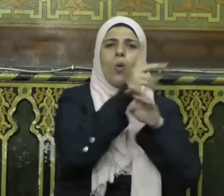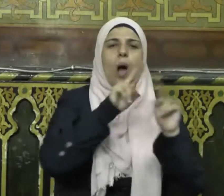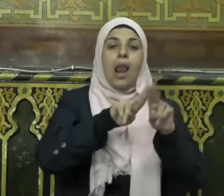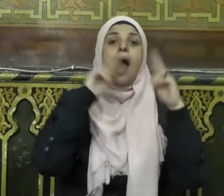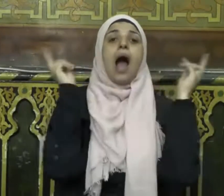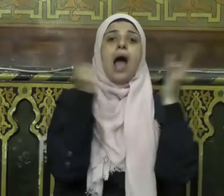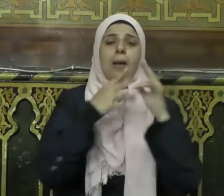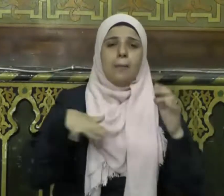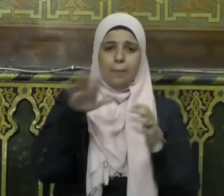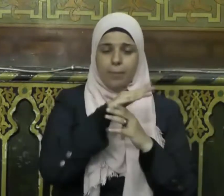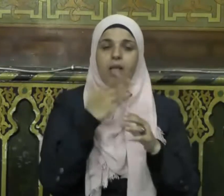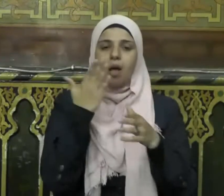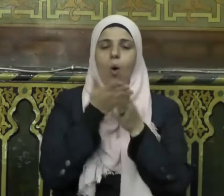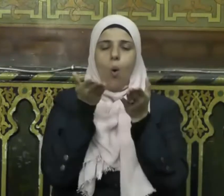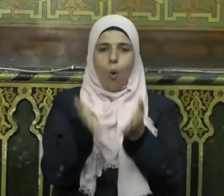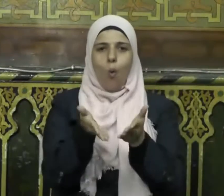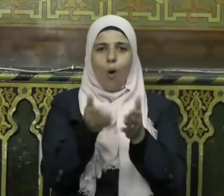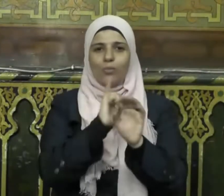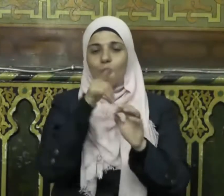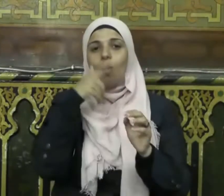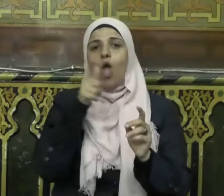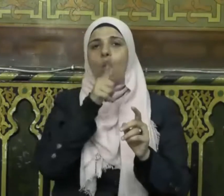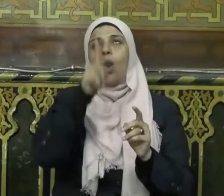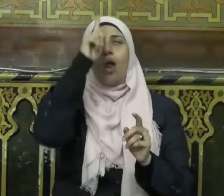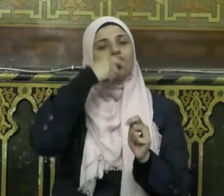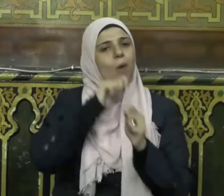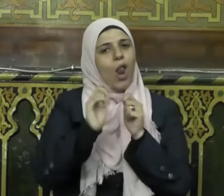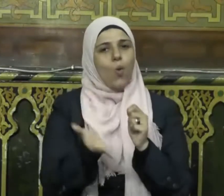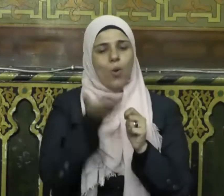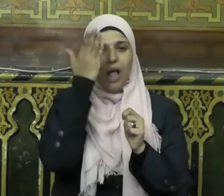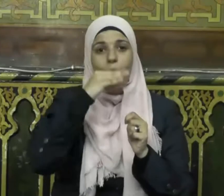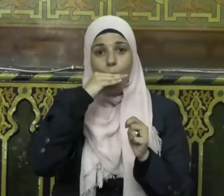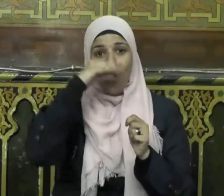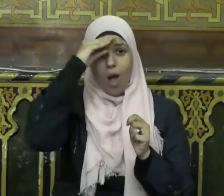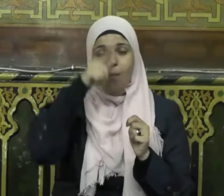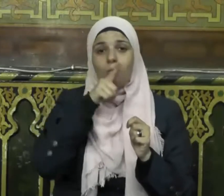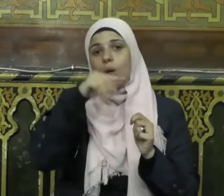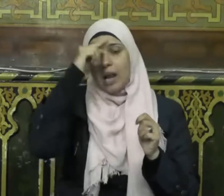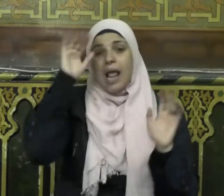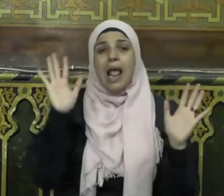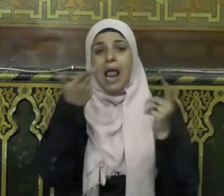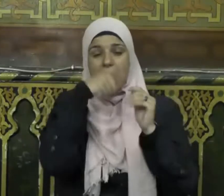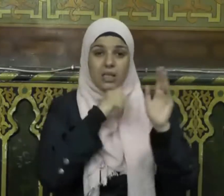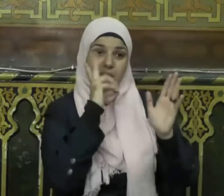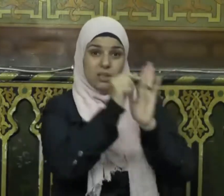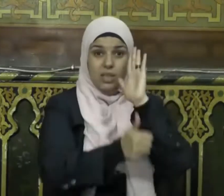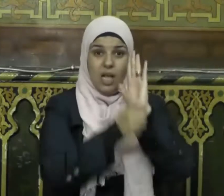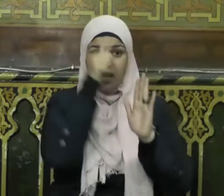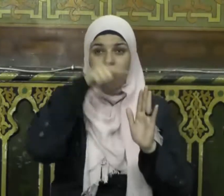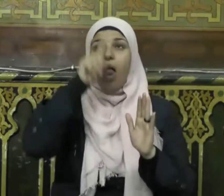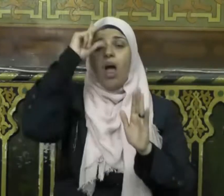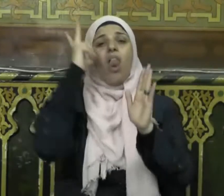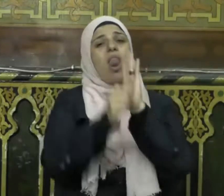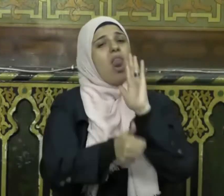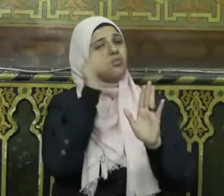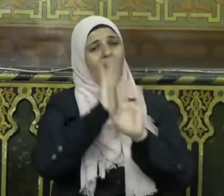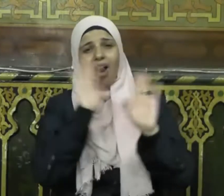للعالمين وفي ذلك يقول الحق سبحانه إلا تنصروه فقد نصره الله